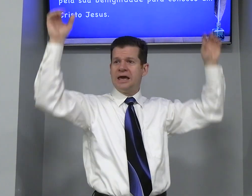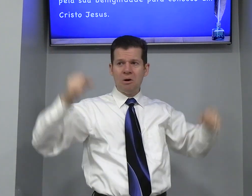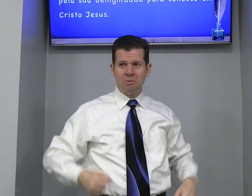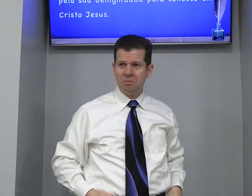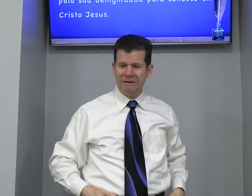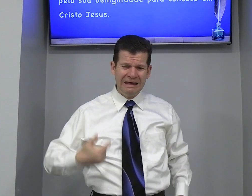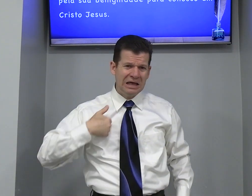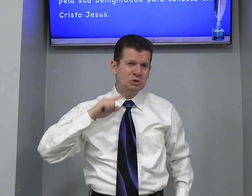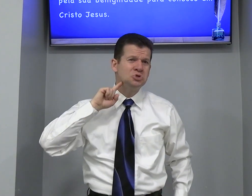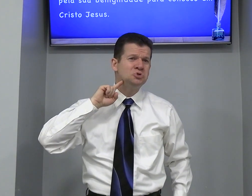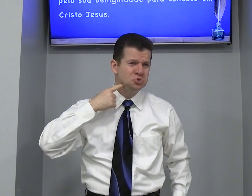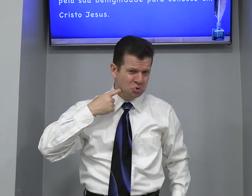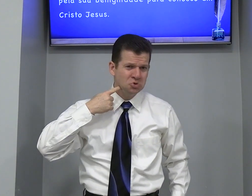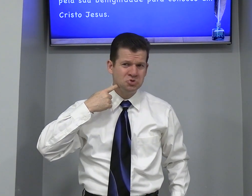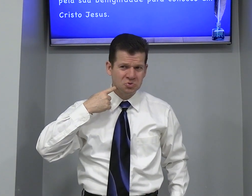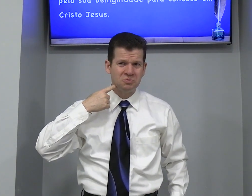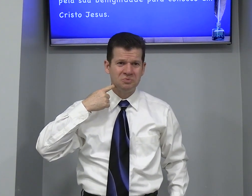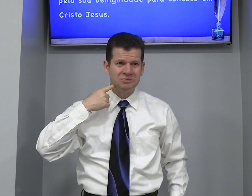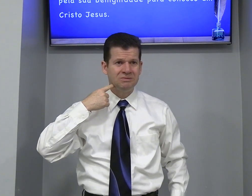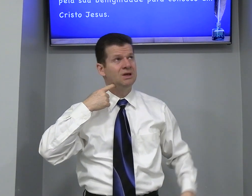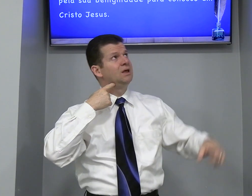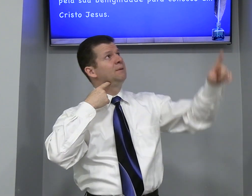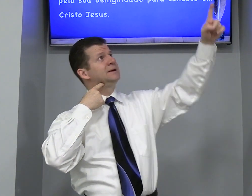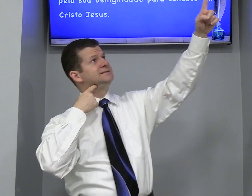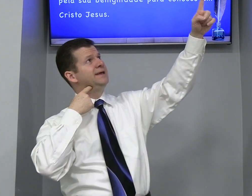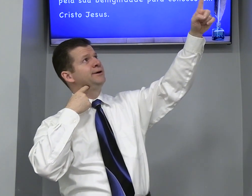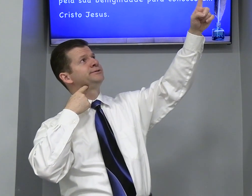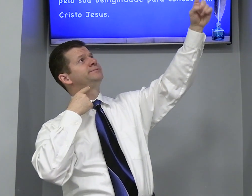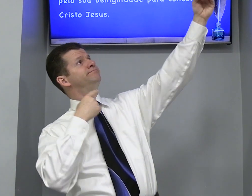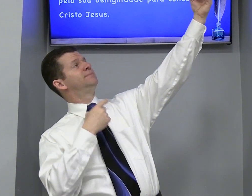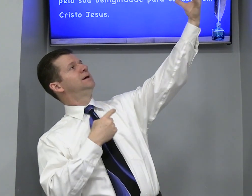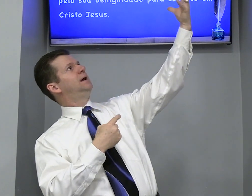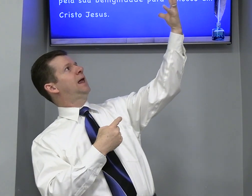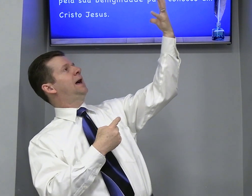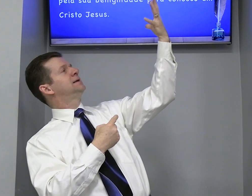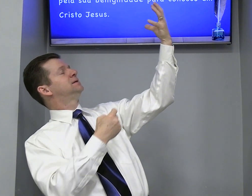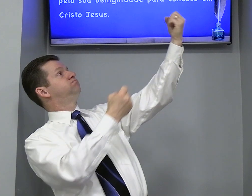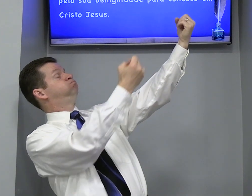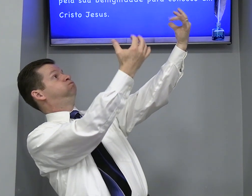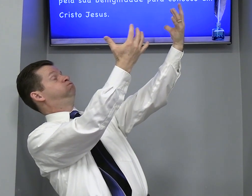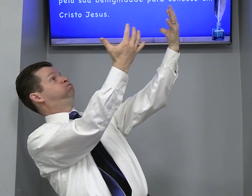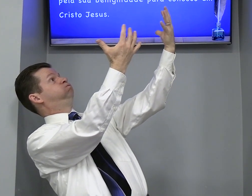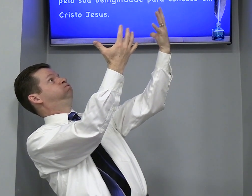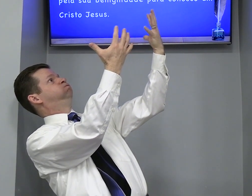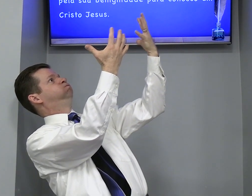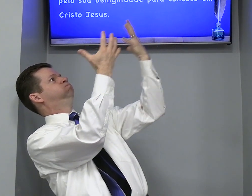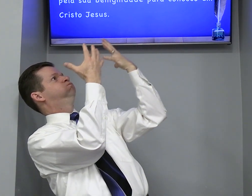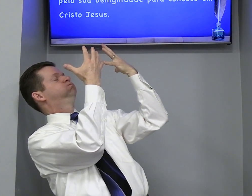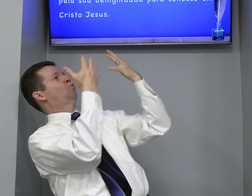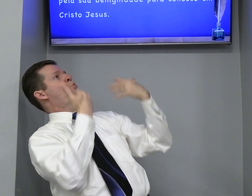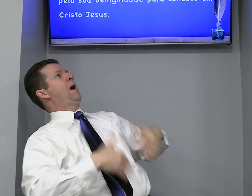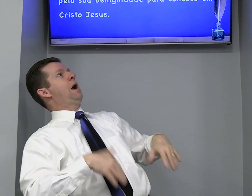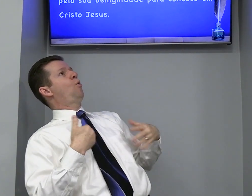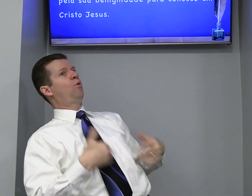céu Eu sou sujo Mas Deus Graça Uau